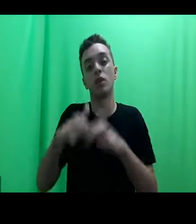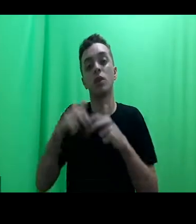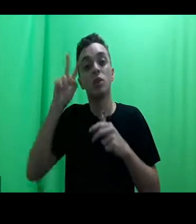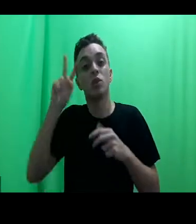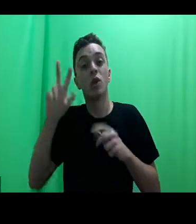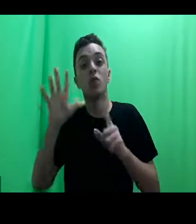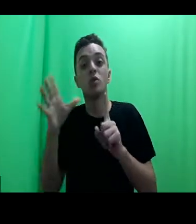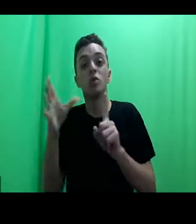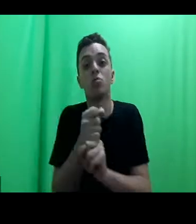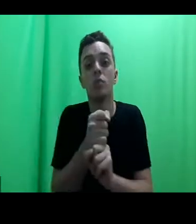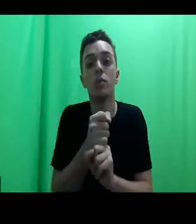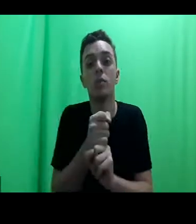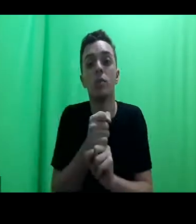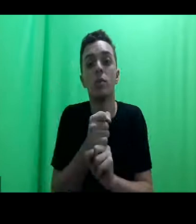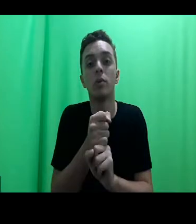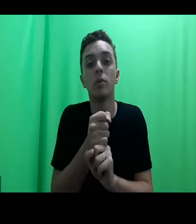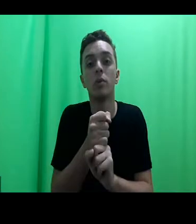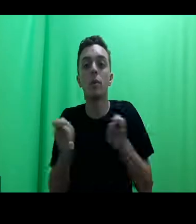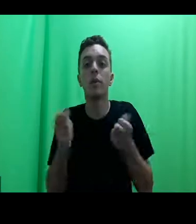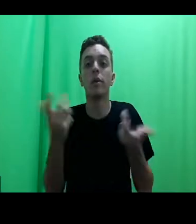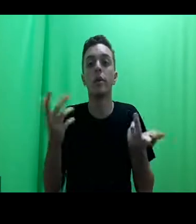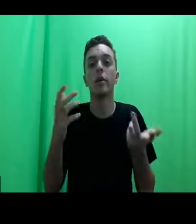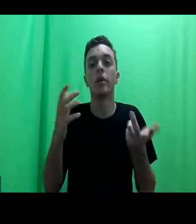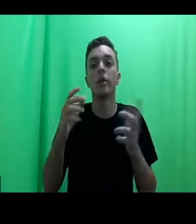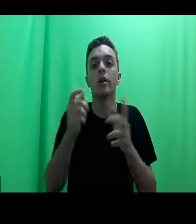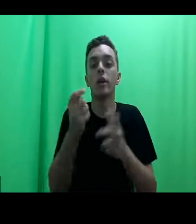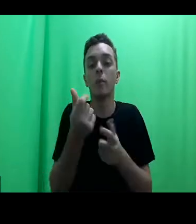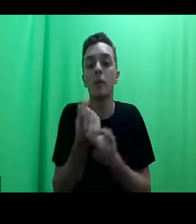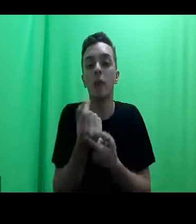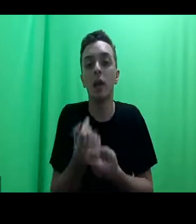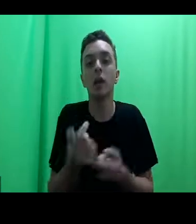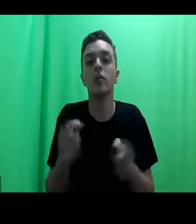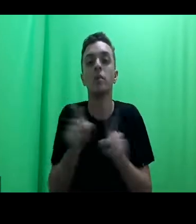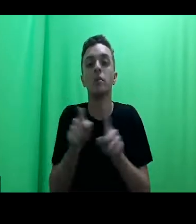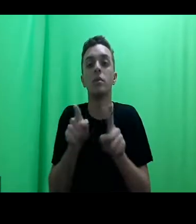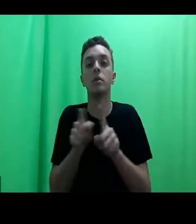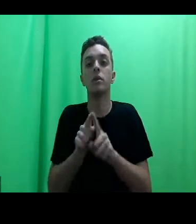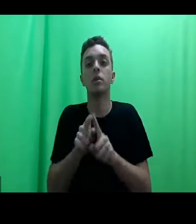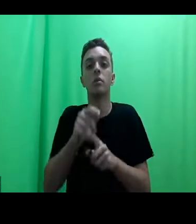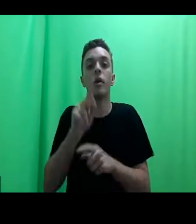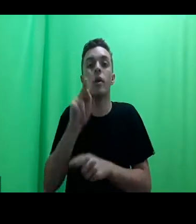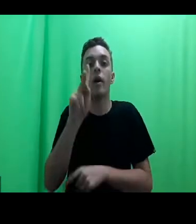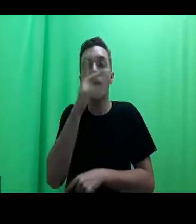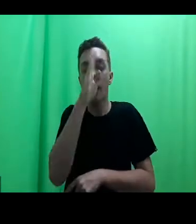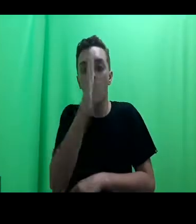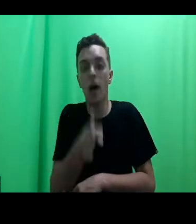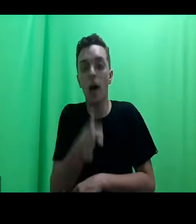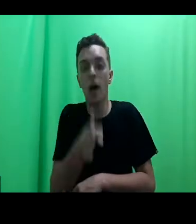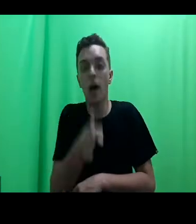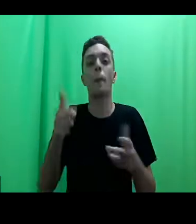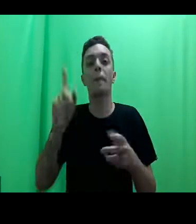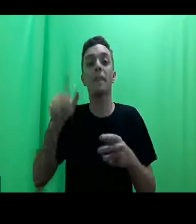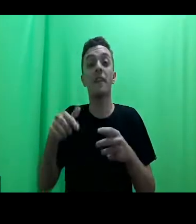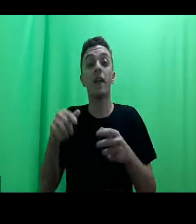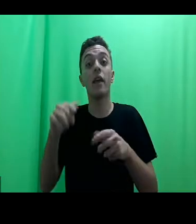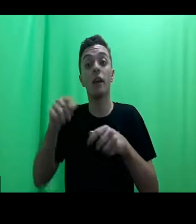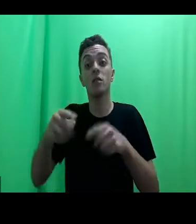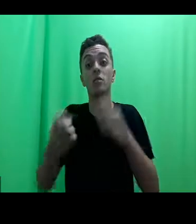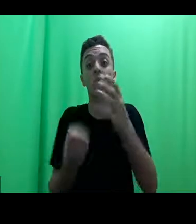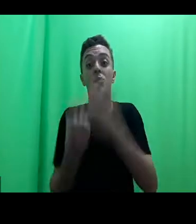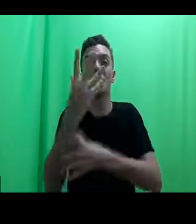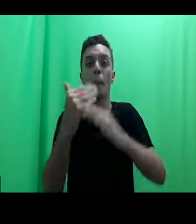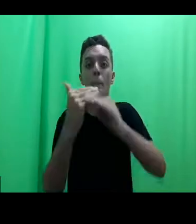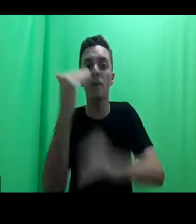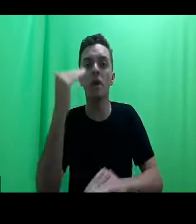como o capitalismo, colonialismo e o heteropatriarcado, que produzem desigualdades de classe,